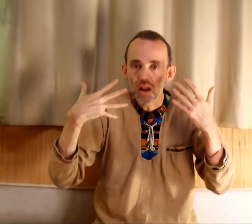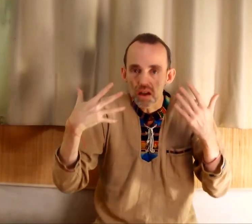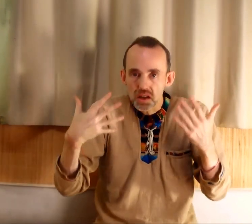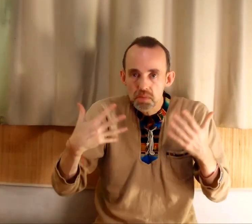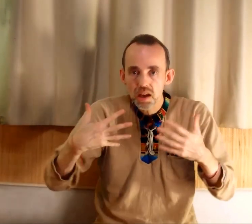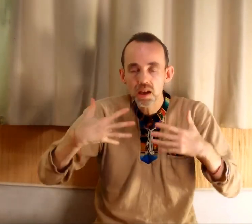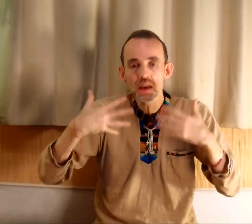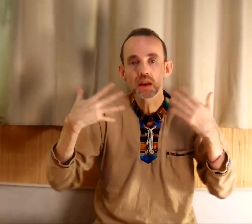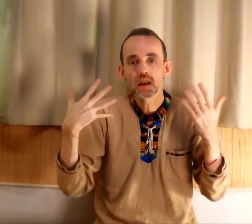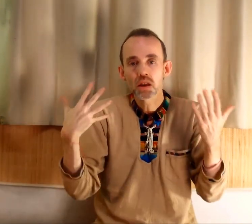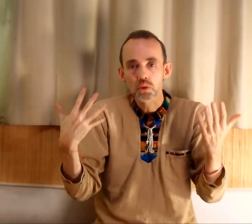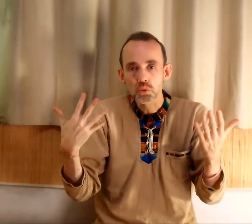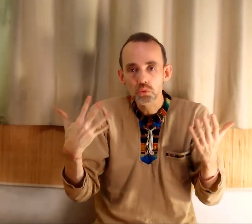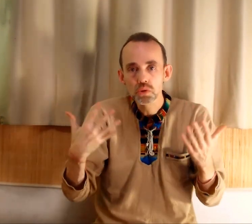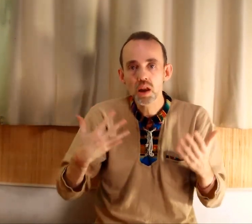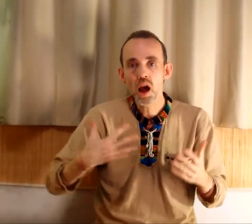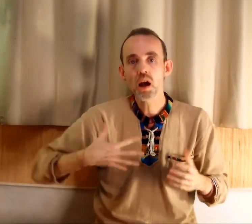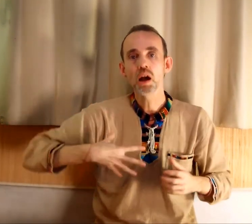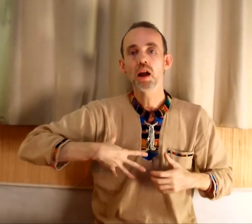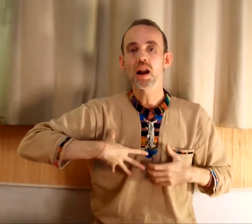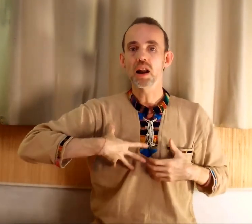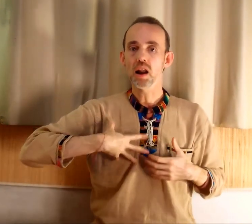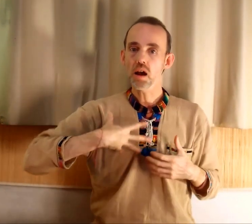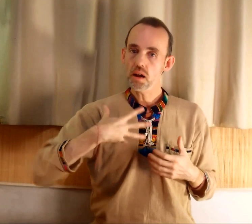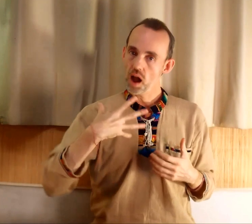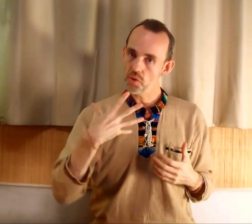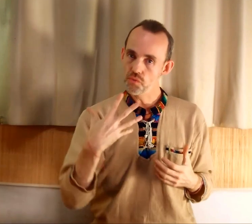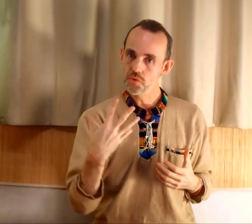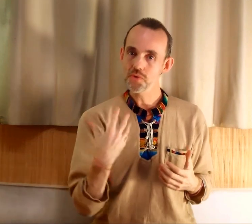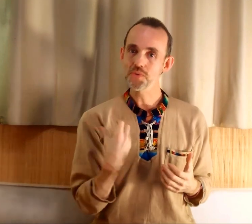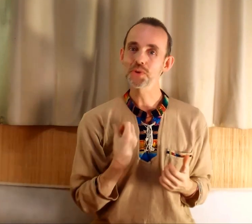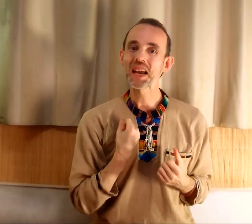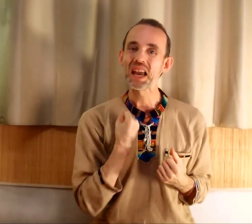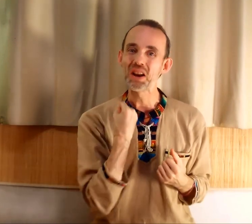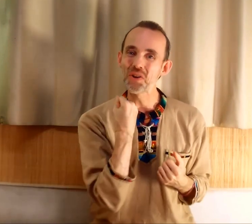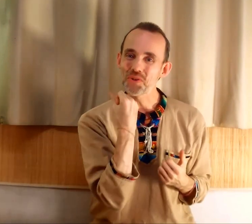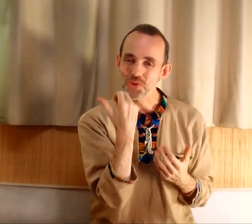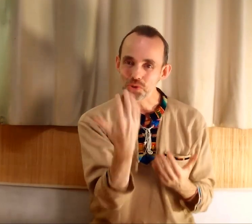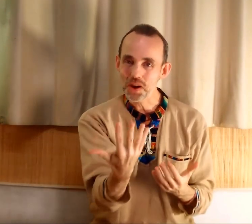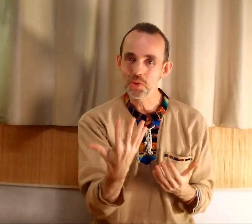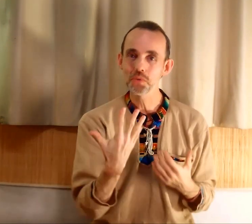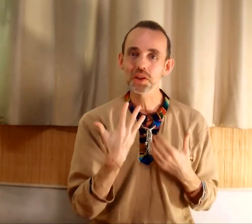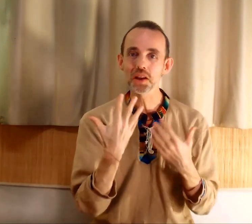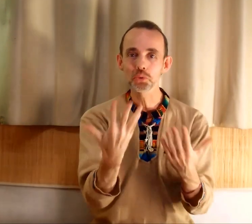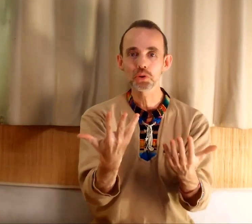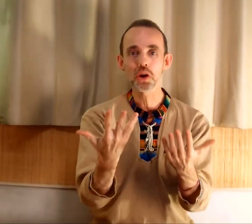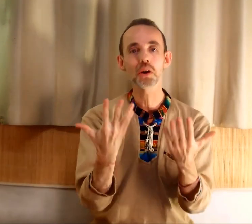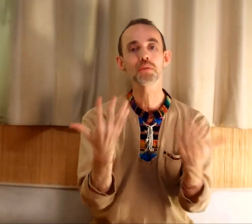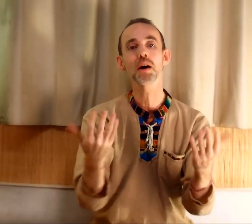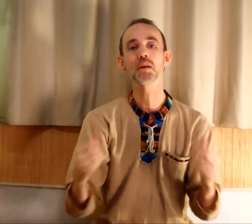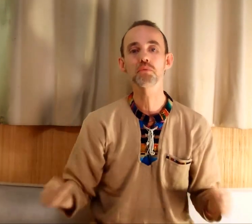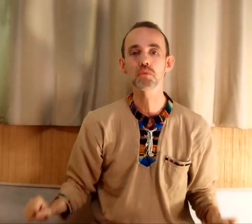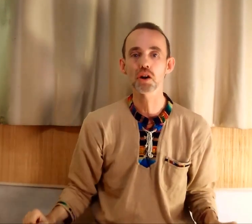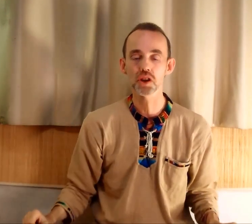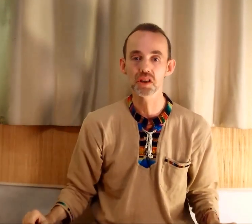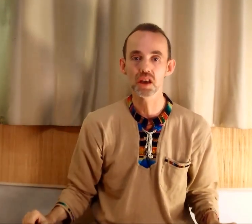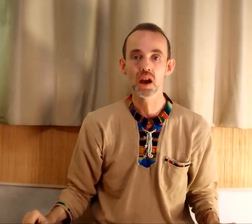libéré de tout cela, là, à nouveau, votre élan joyeux, votre élan du cœur va pouvoir jaillir.